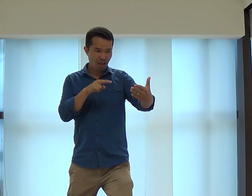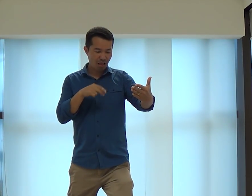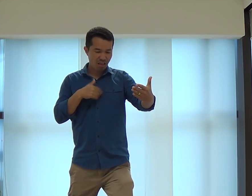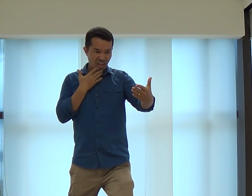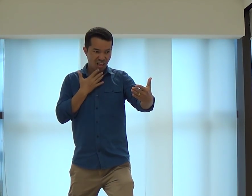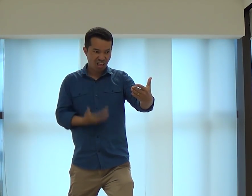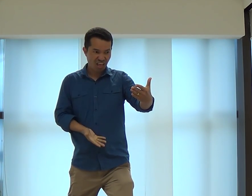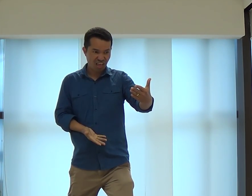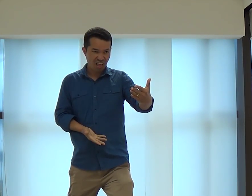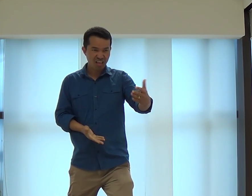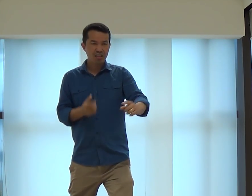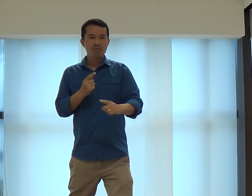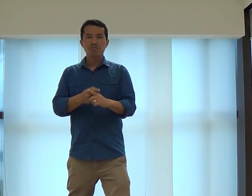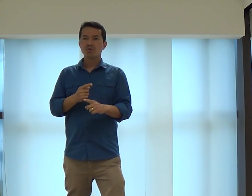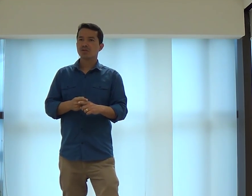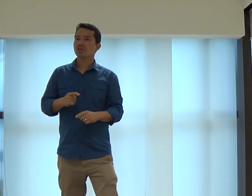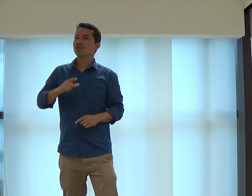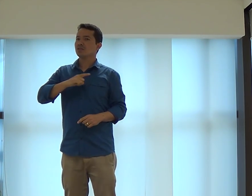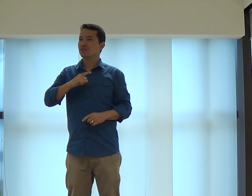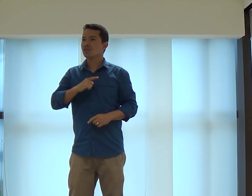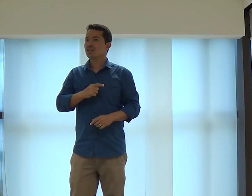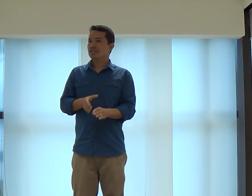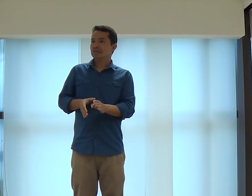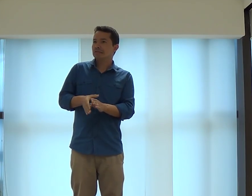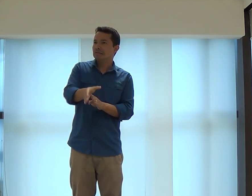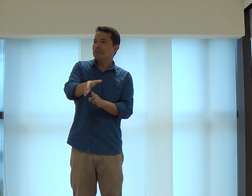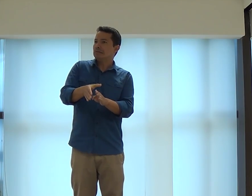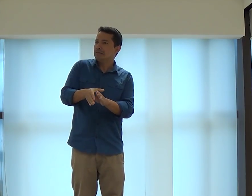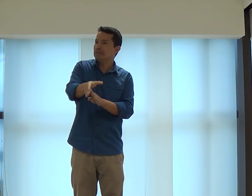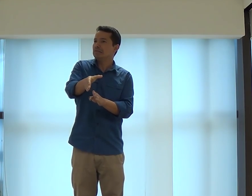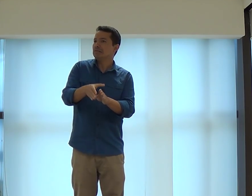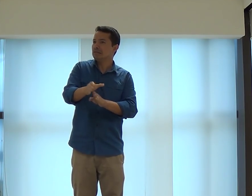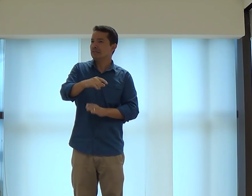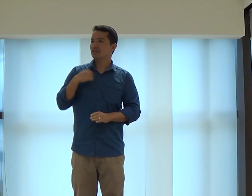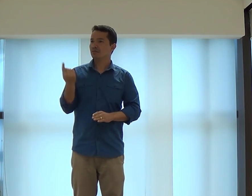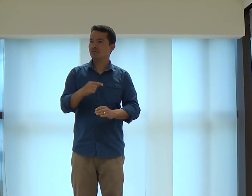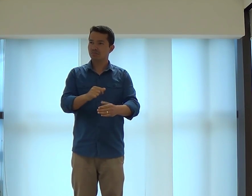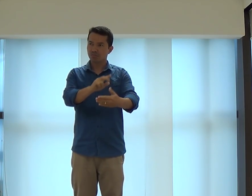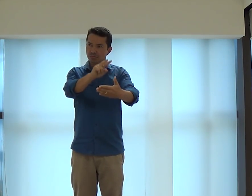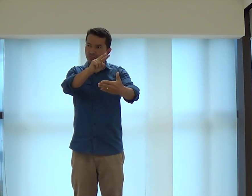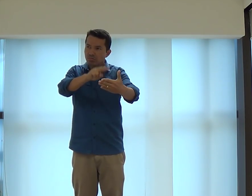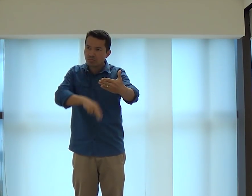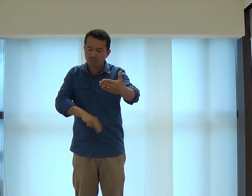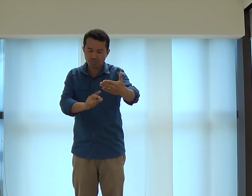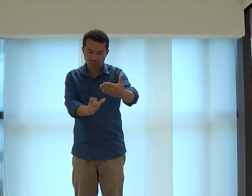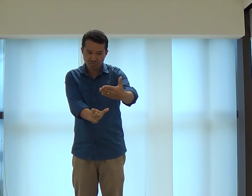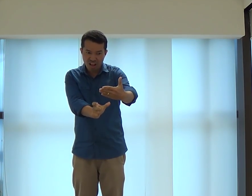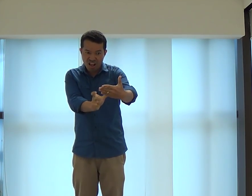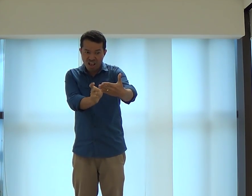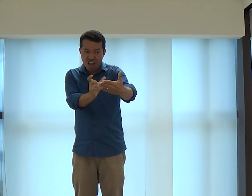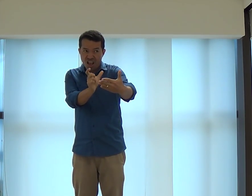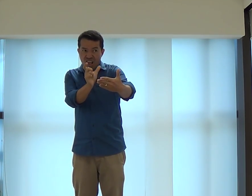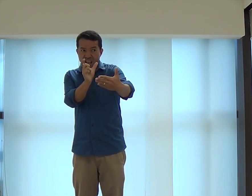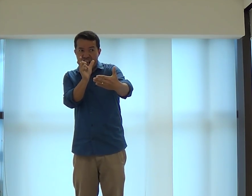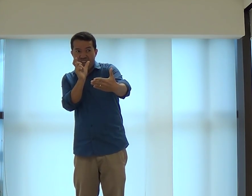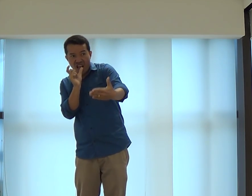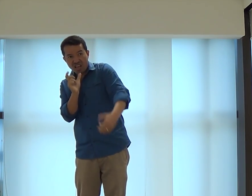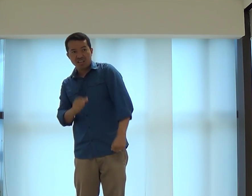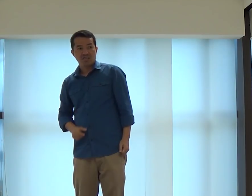Agora, hoje, a gente lê, né? A gente fica de boca aberta. Por quê? Porque parece que ele está nos dando conselhos, né? Claro que a gente está